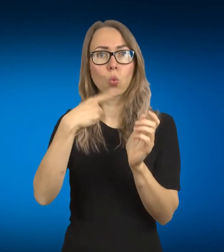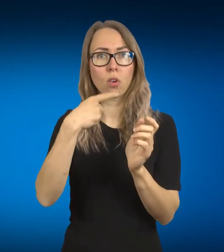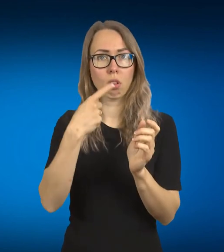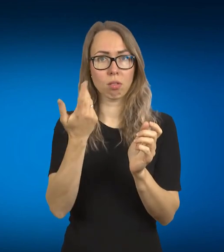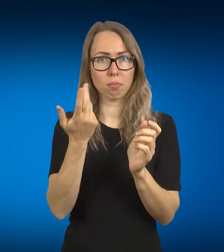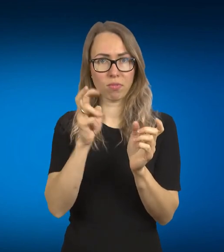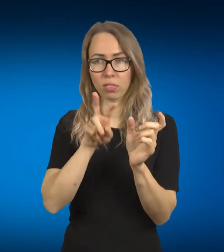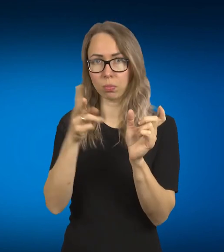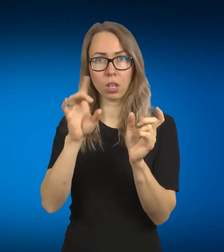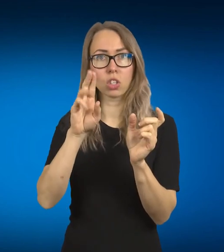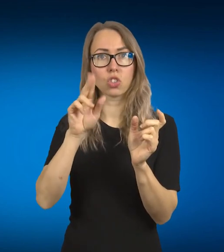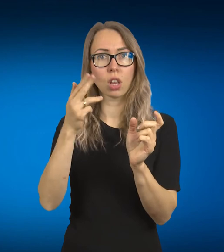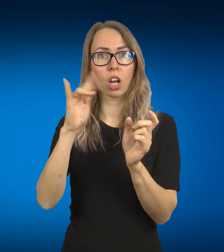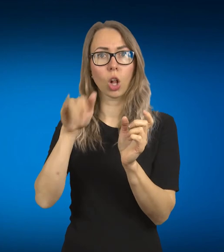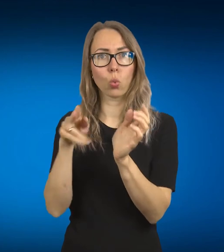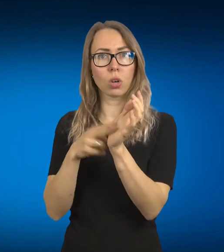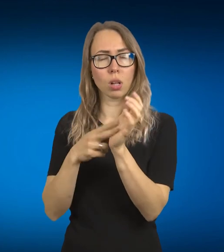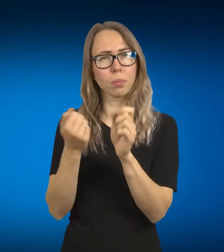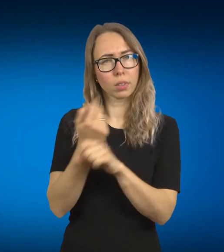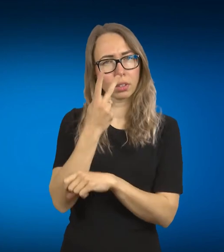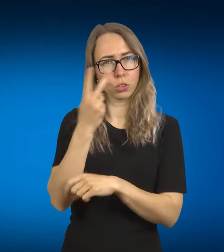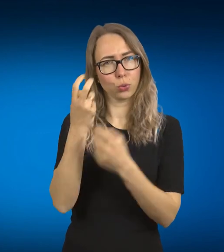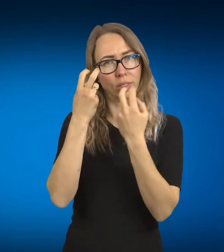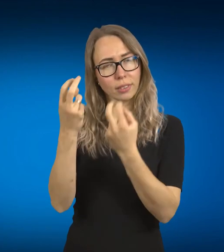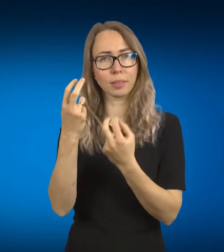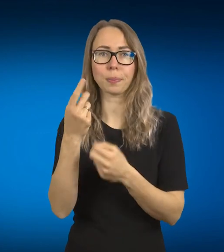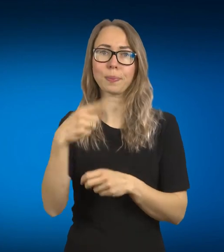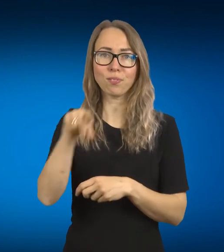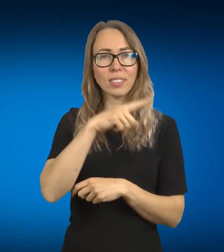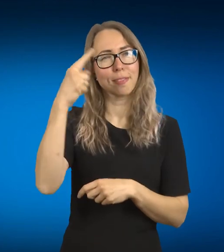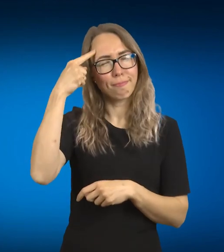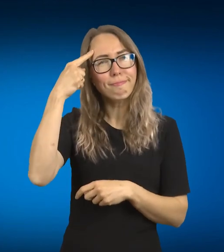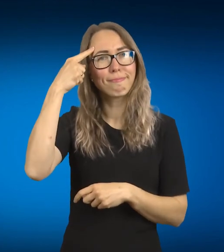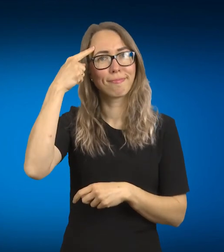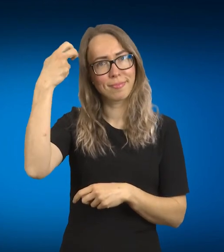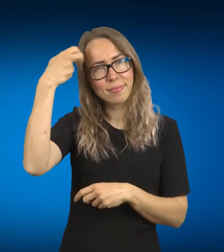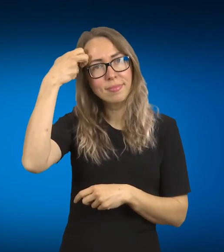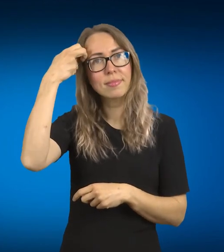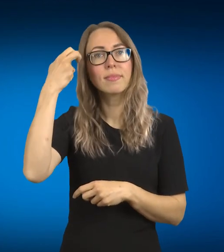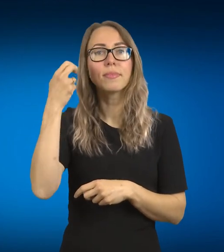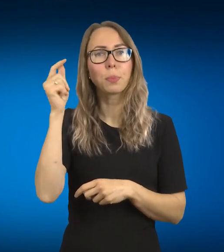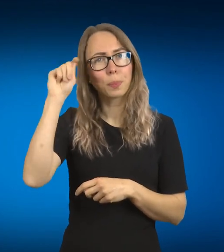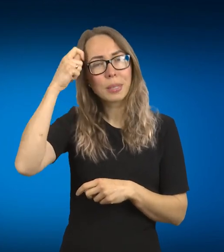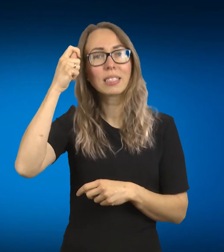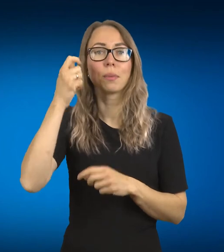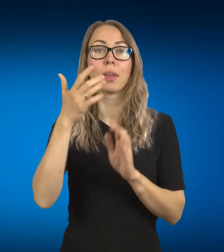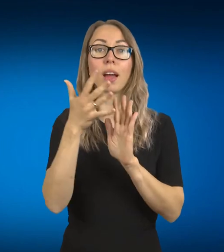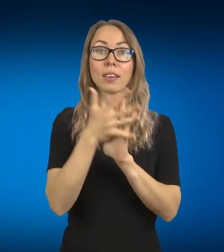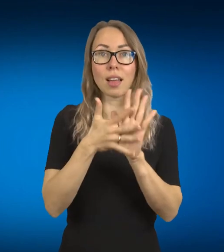tą mum irgi reikia turbūt įsisamoninti ir atsiminti. Bet aš dar vieną dalyką norėčiau